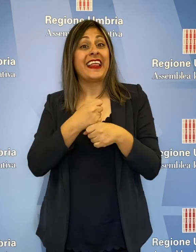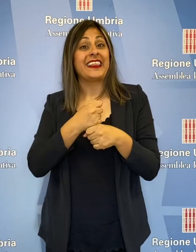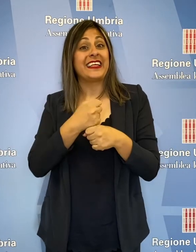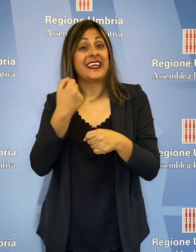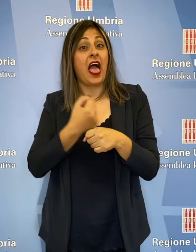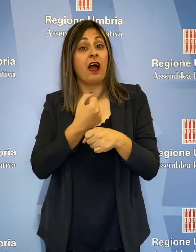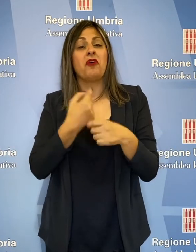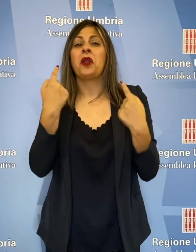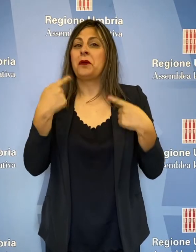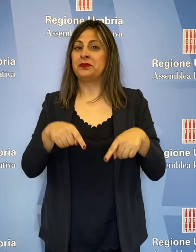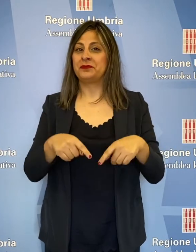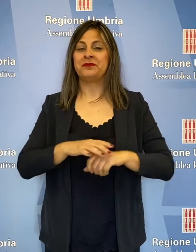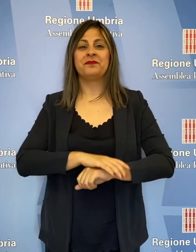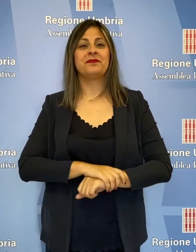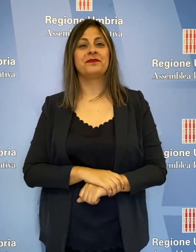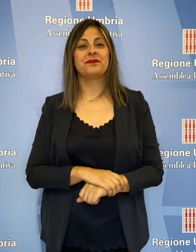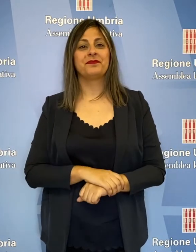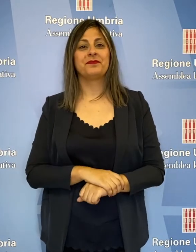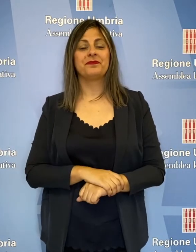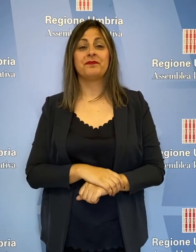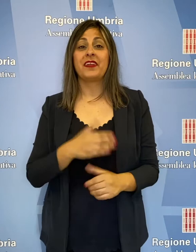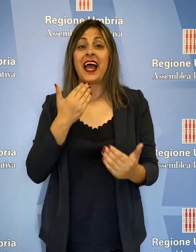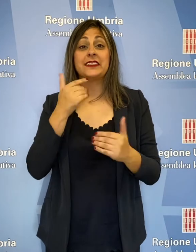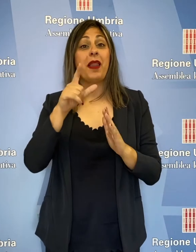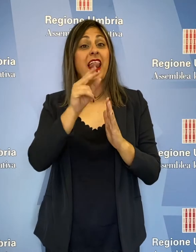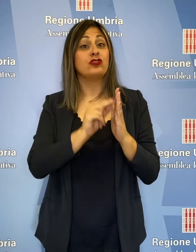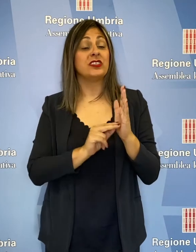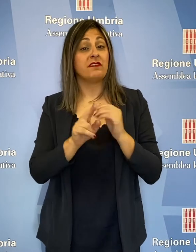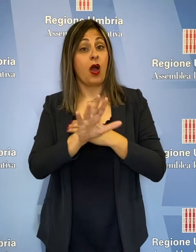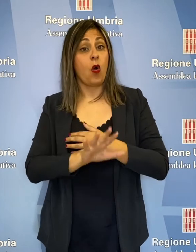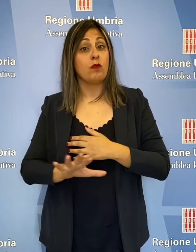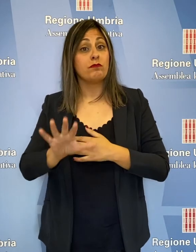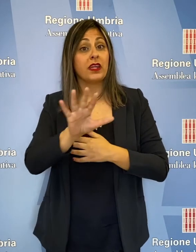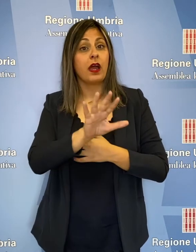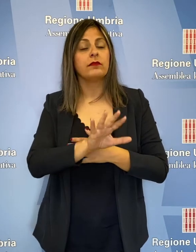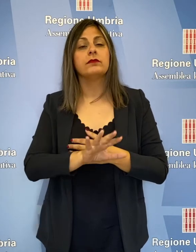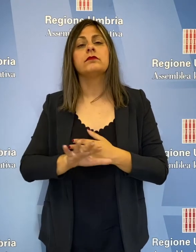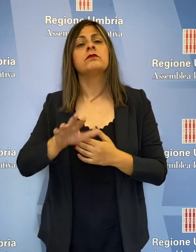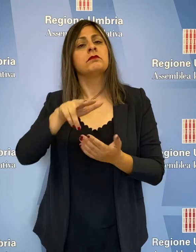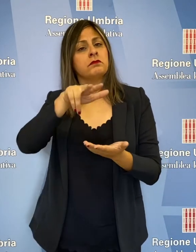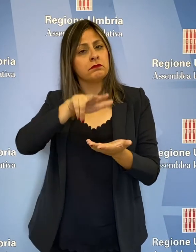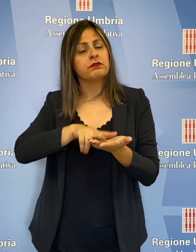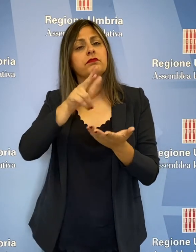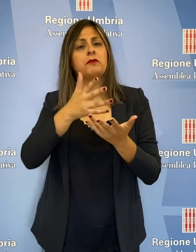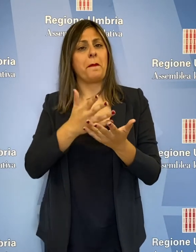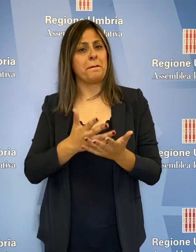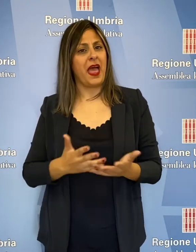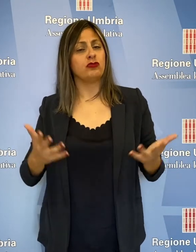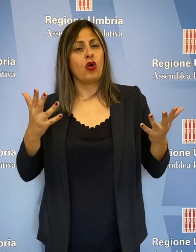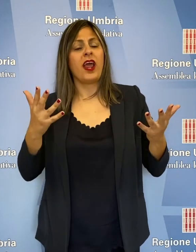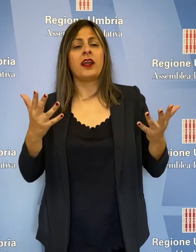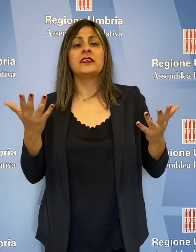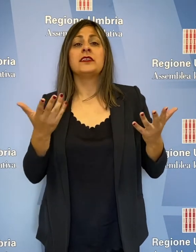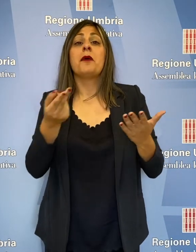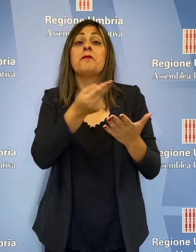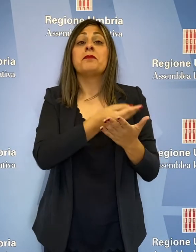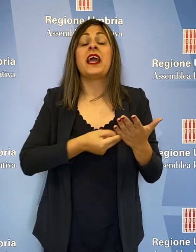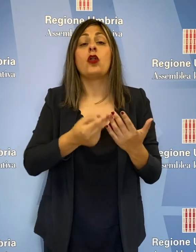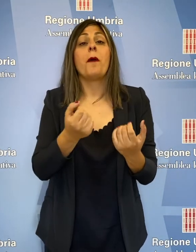la sintesi dei lavori. L'Assemblea Legislativa dell'Umbria ha approvato a maggioranza il piano